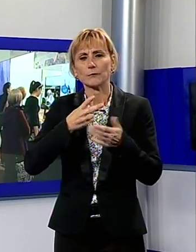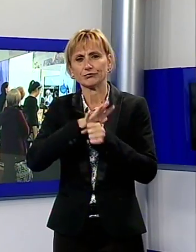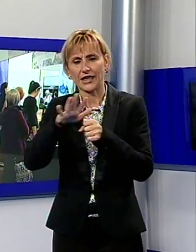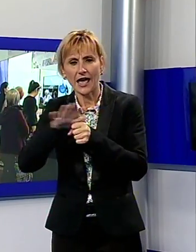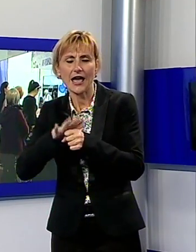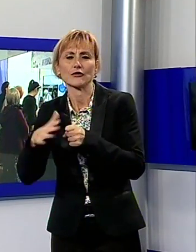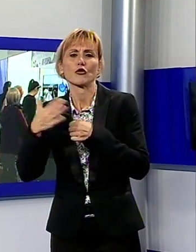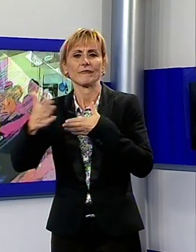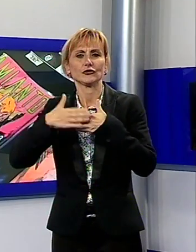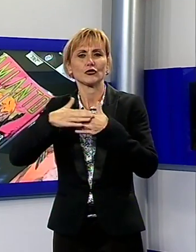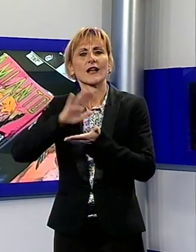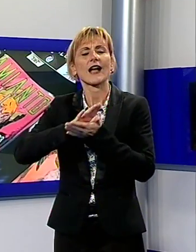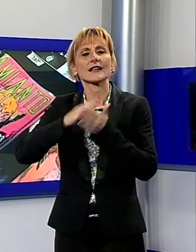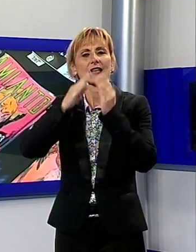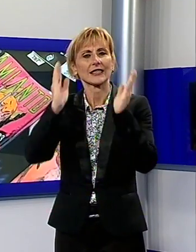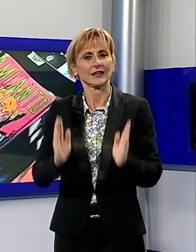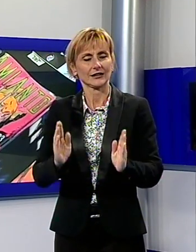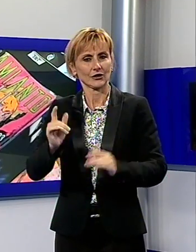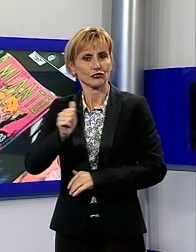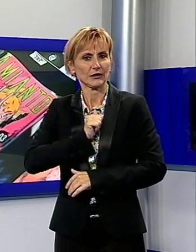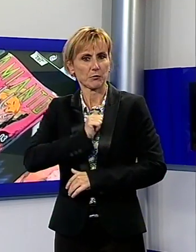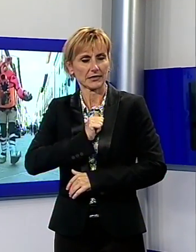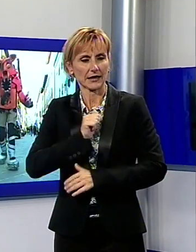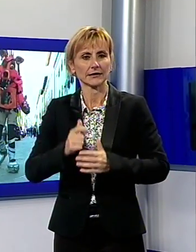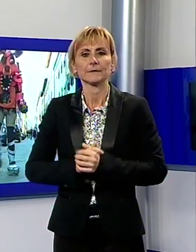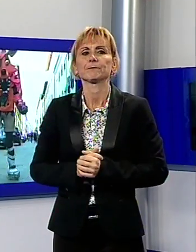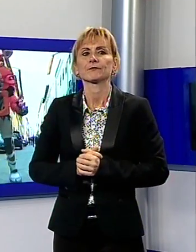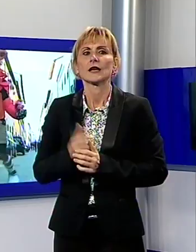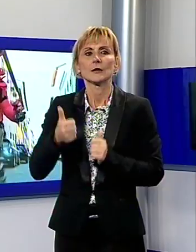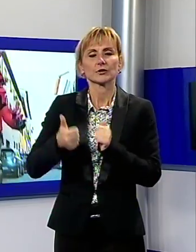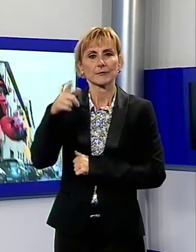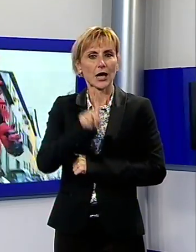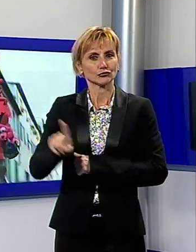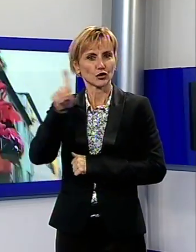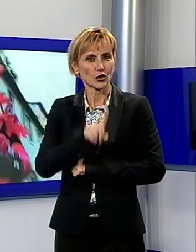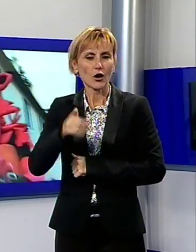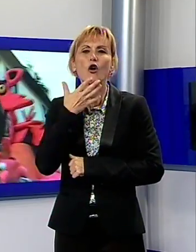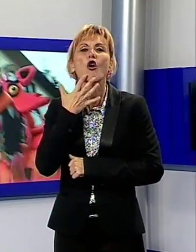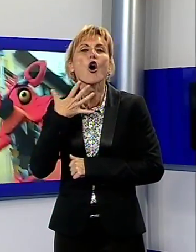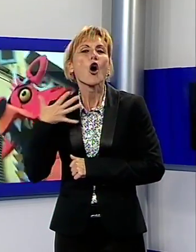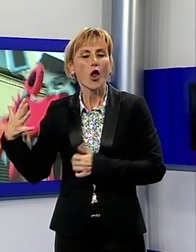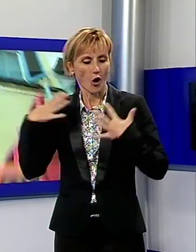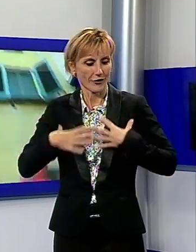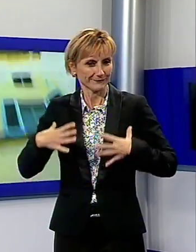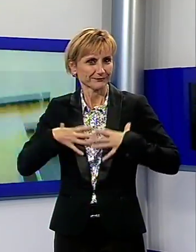editrici indipendenti. Ad animare la prima giornata la solita coloratissima marea di cosplay ma anche una